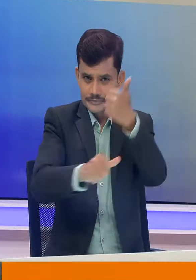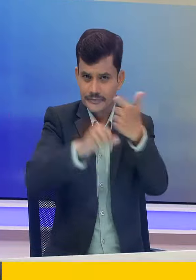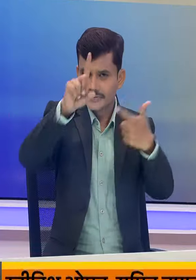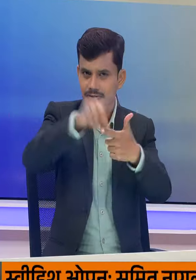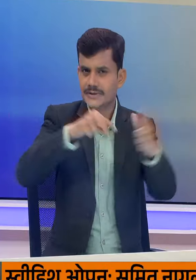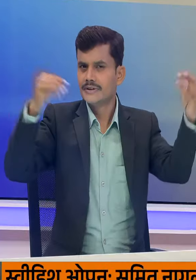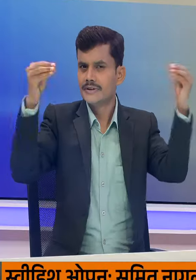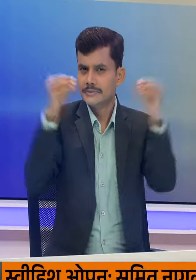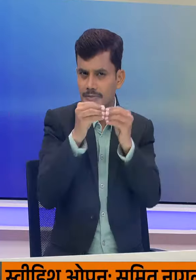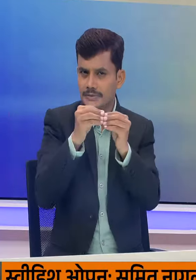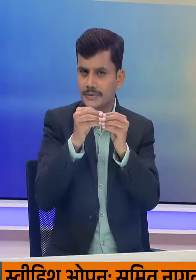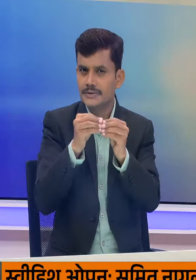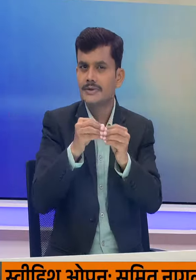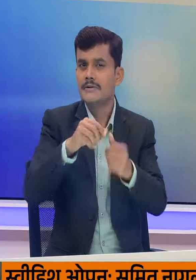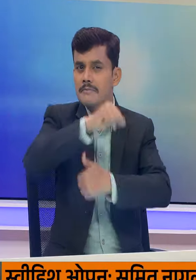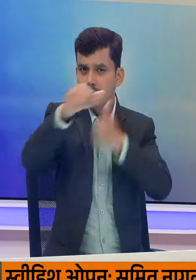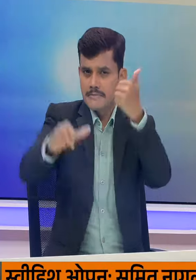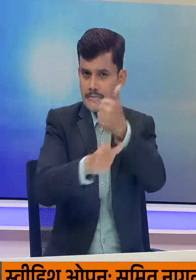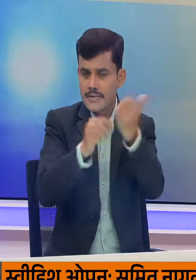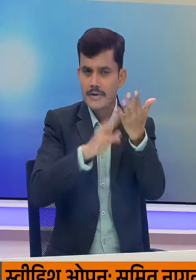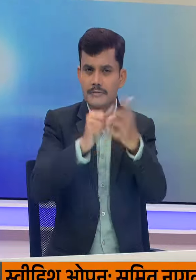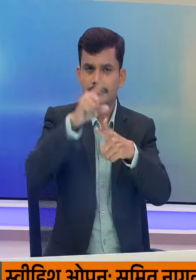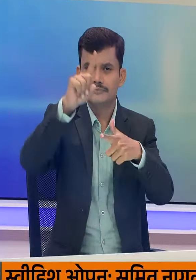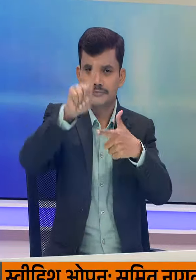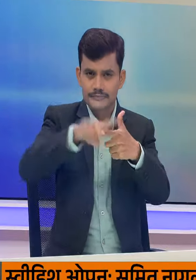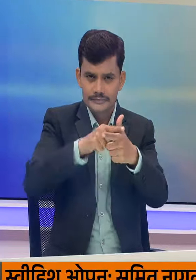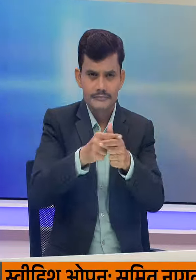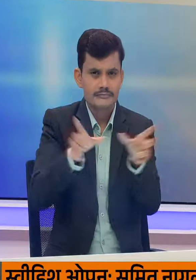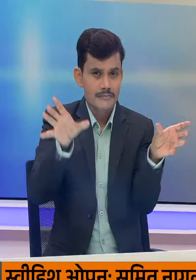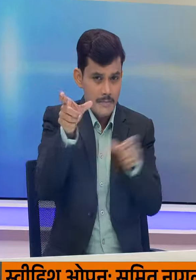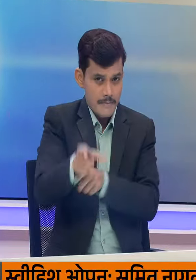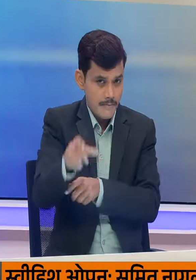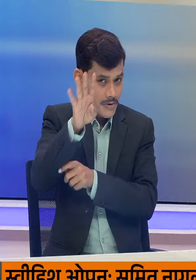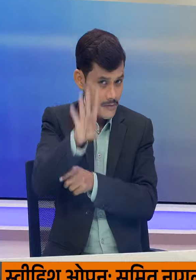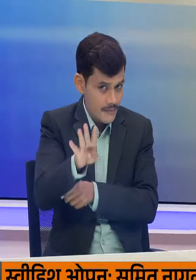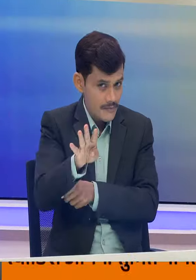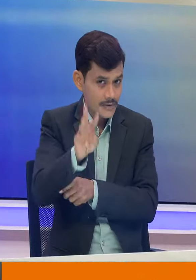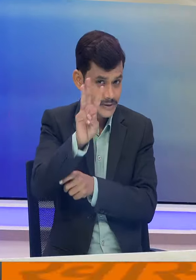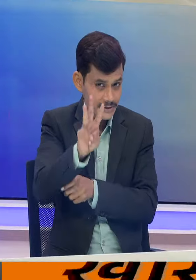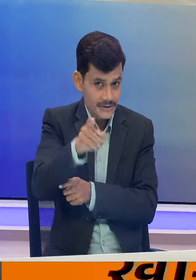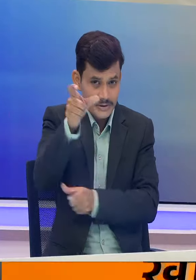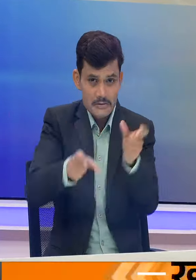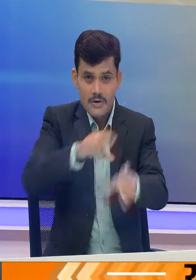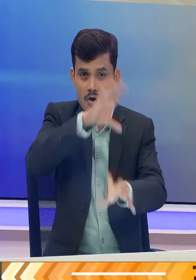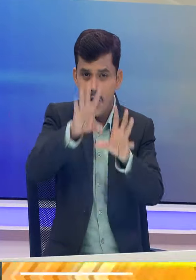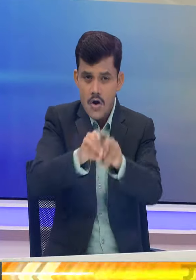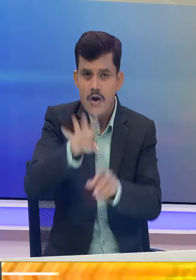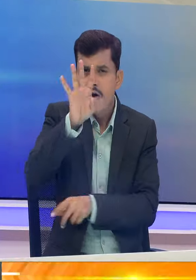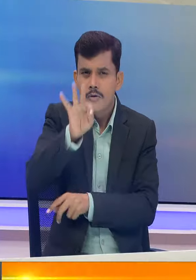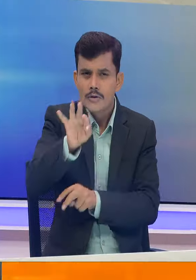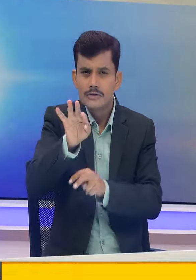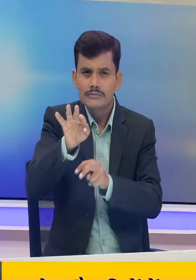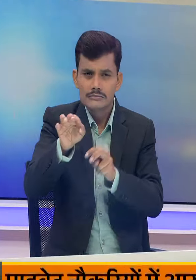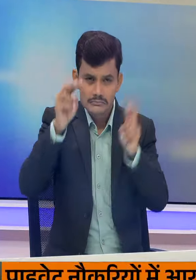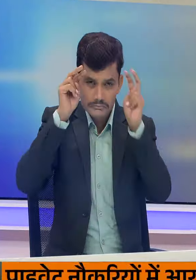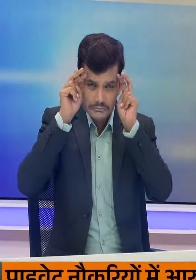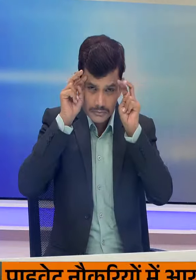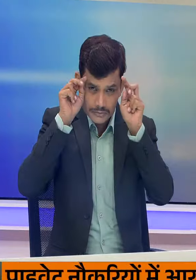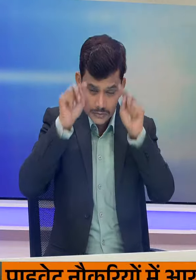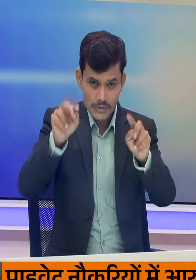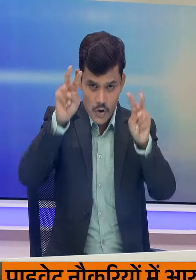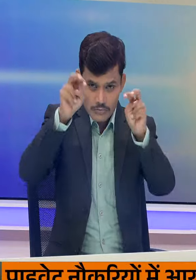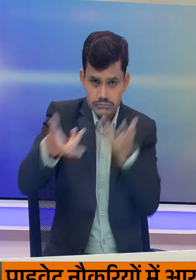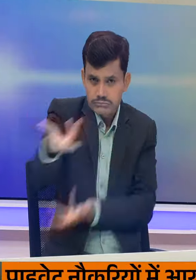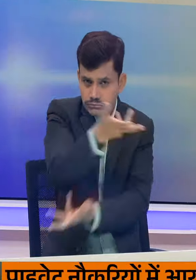पार्दिवाला और न्याइमूर्ती मुनोज मिश्टा की पीठ चालिस से ज्यादा याचिकाओं पर आज सुनवाई करेगी इनमें